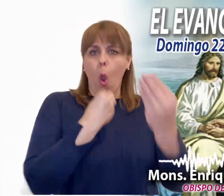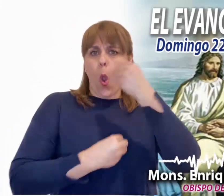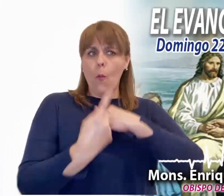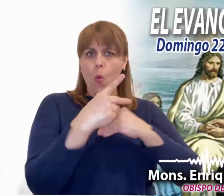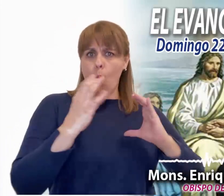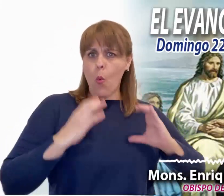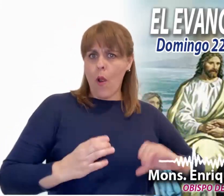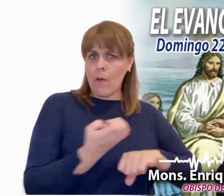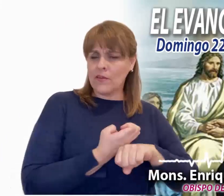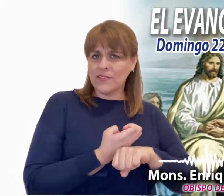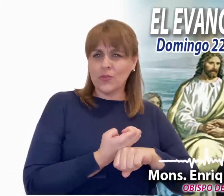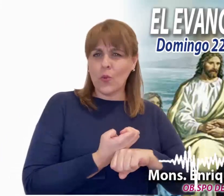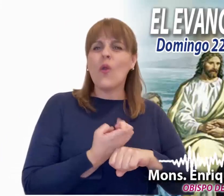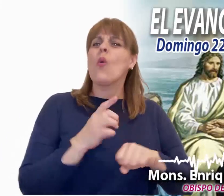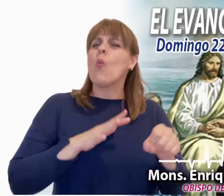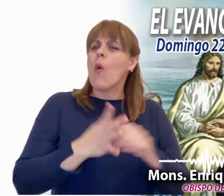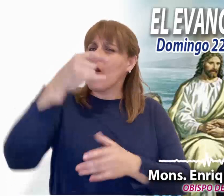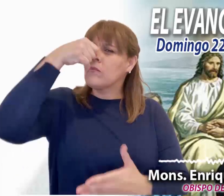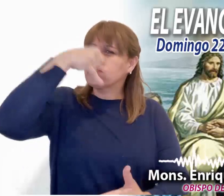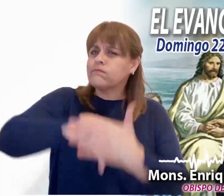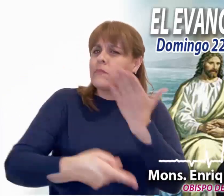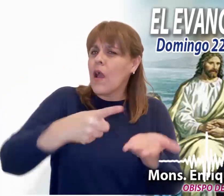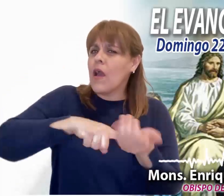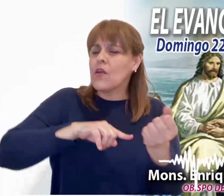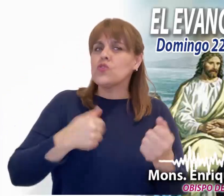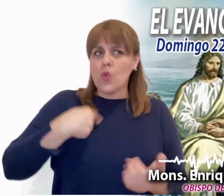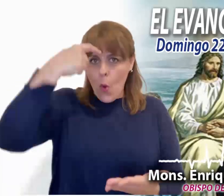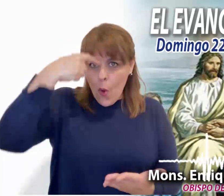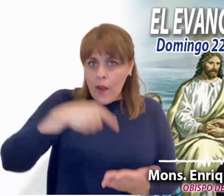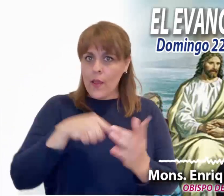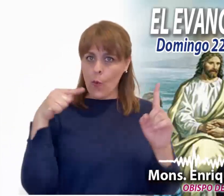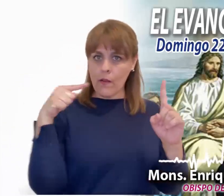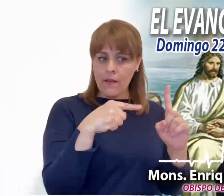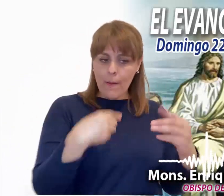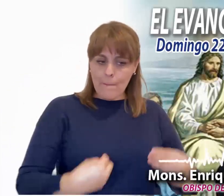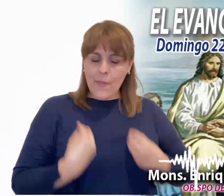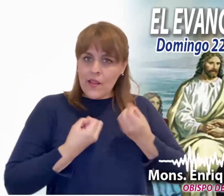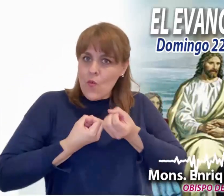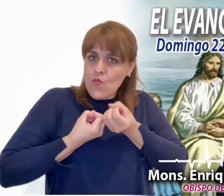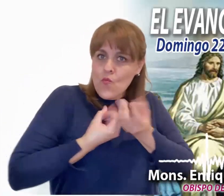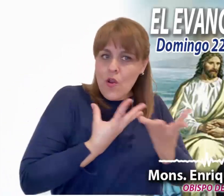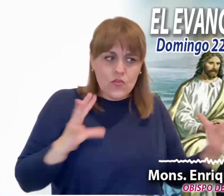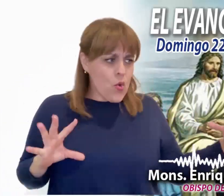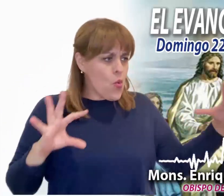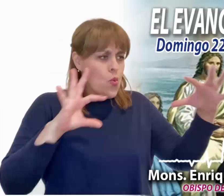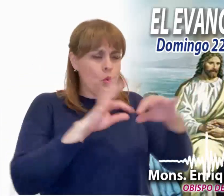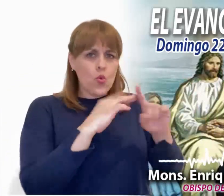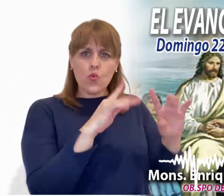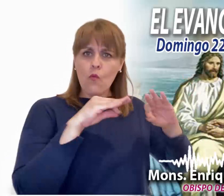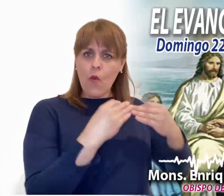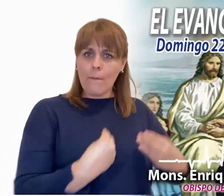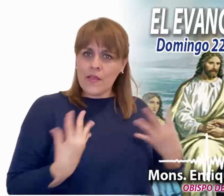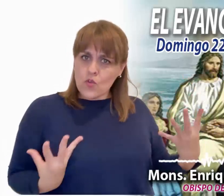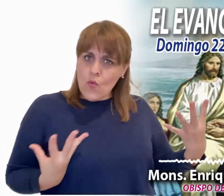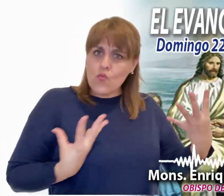antropofagia, sino una forma de creer y de dar vida, una forma de entregarse completamente al estilo